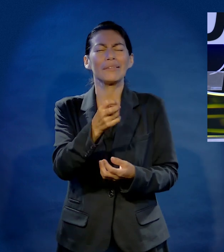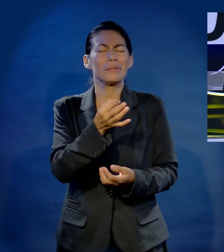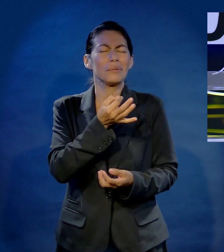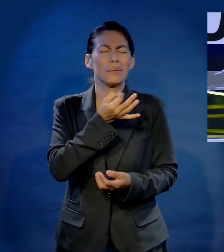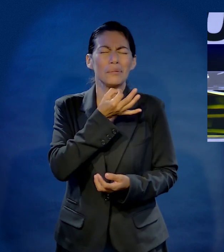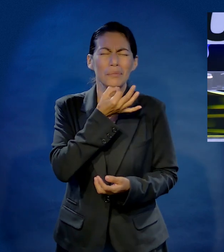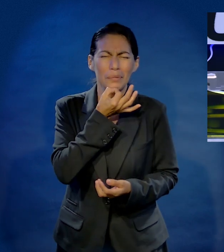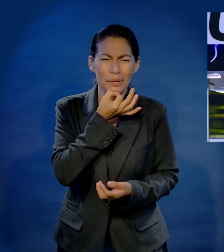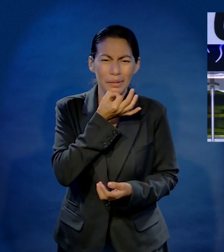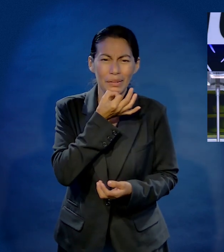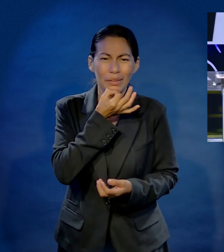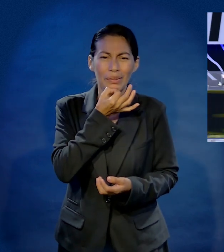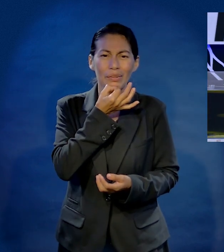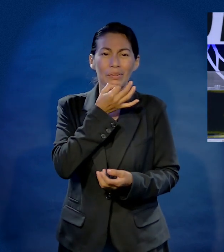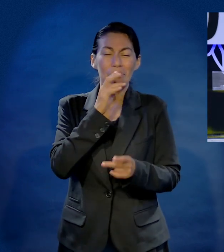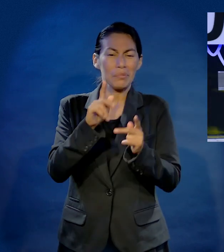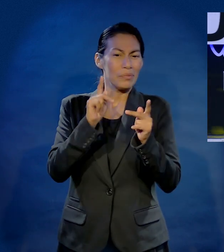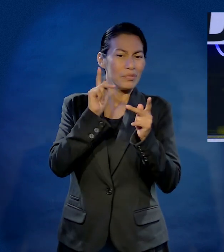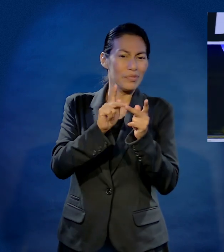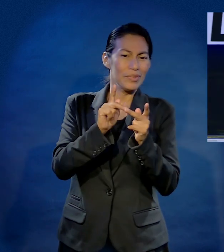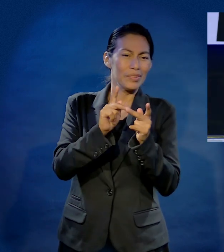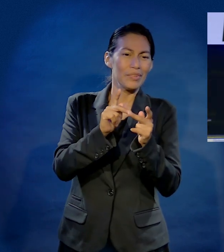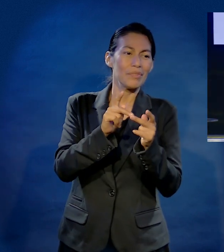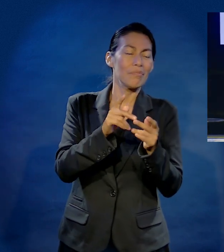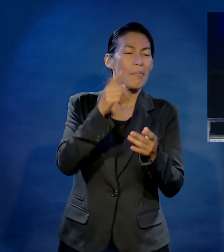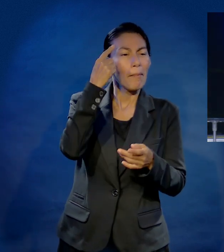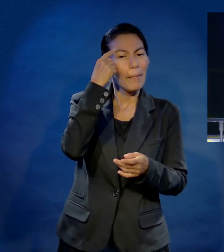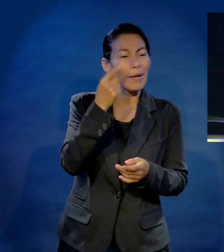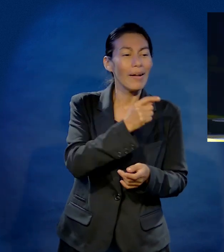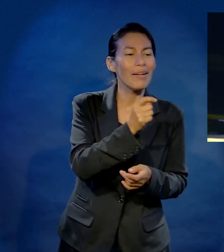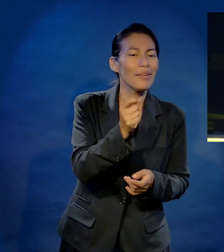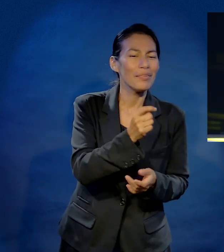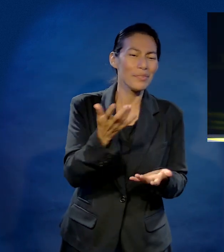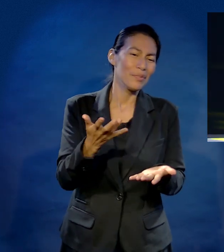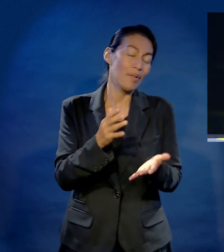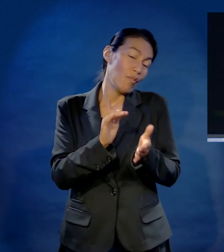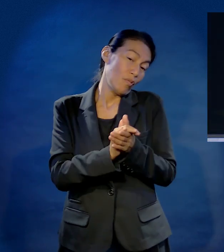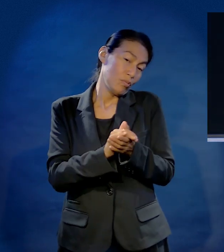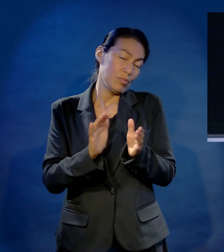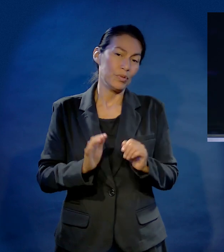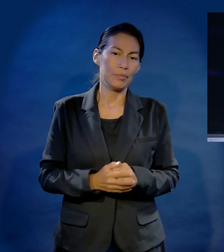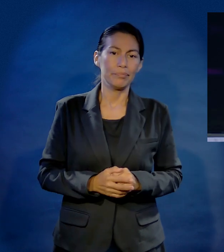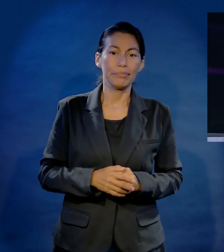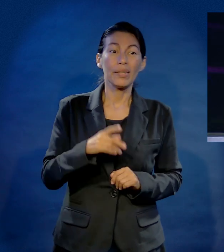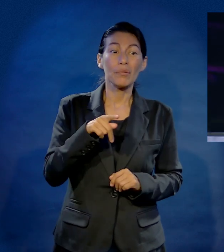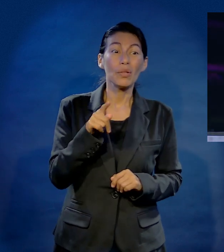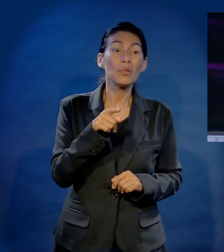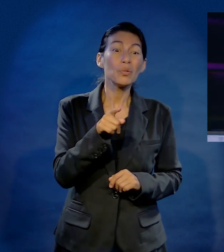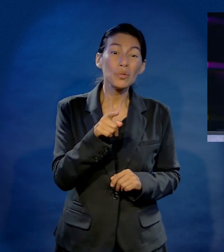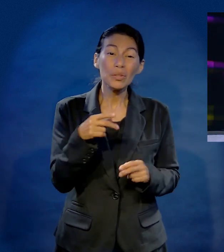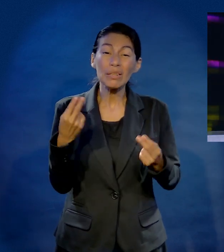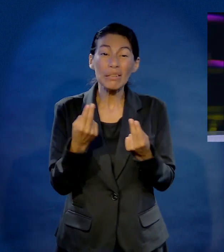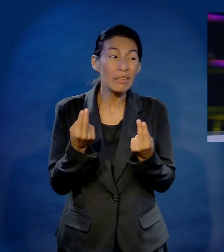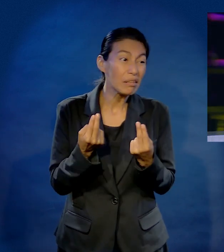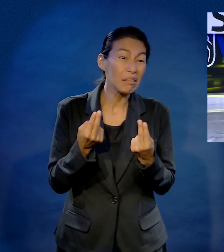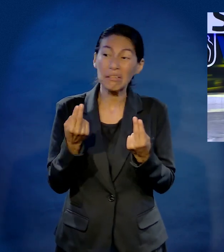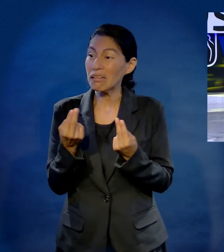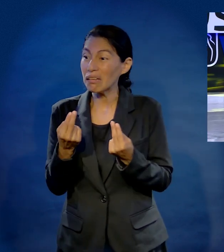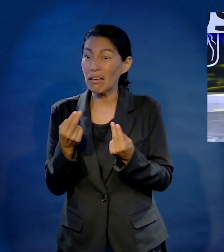estás más feliz en tu vida, ese es el momento para buscar a alguien con quien compartir. Por el contrario, cuando